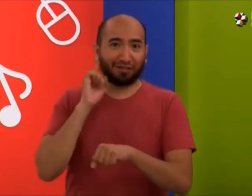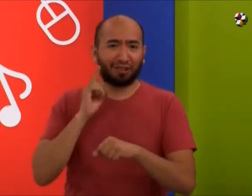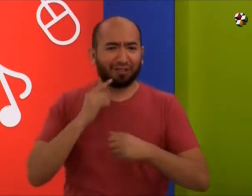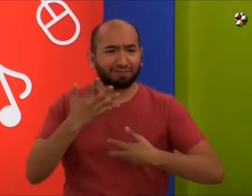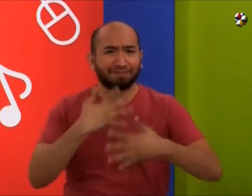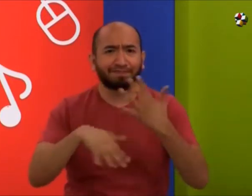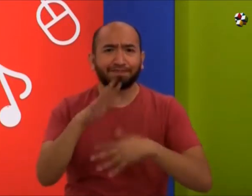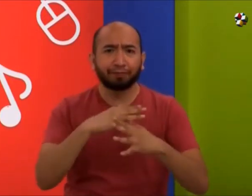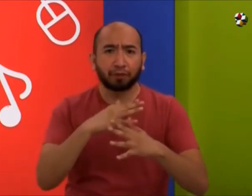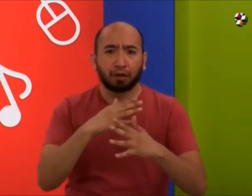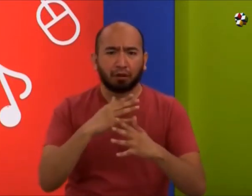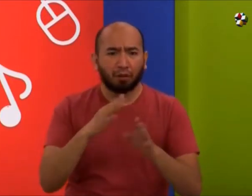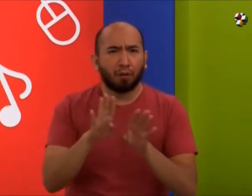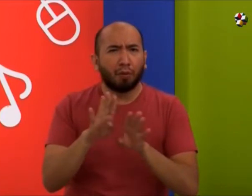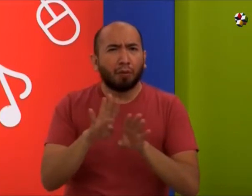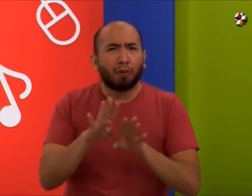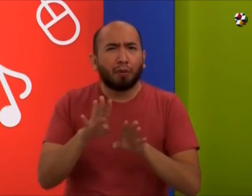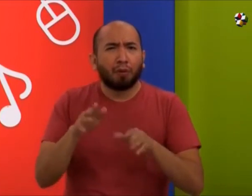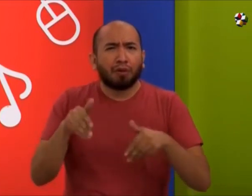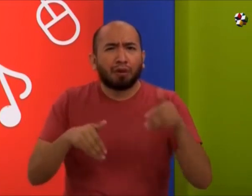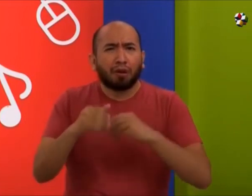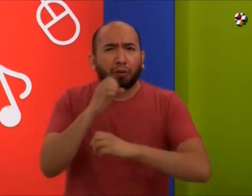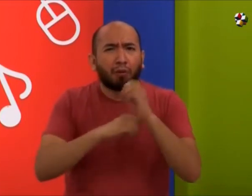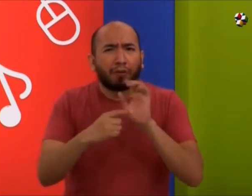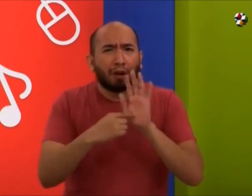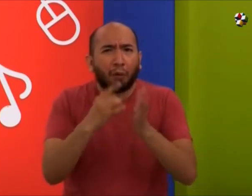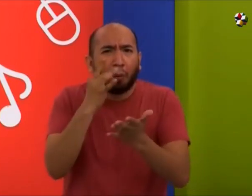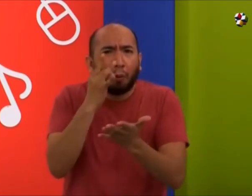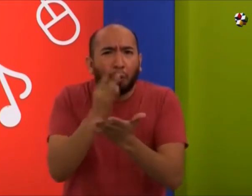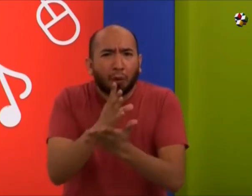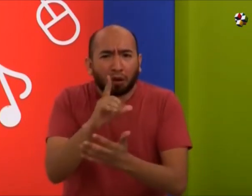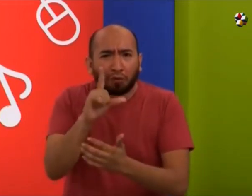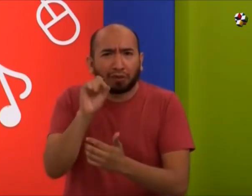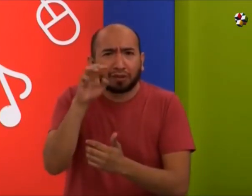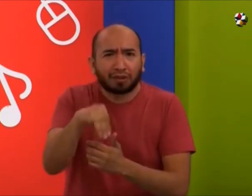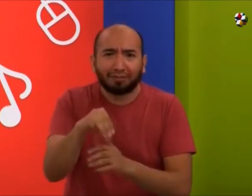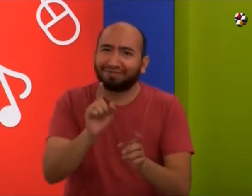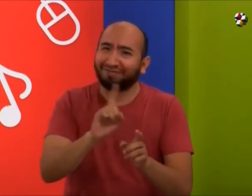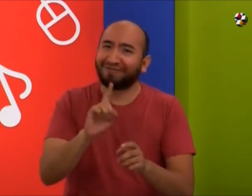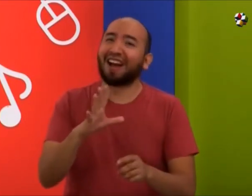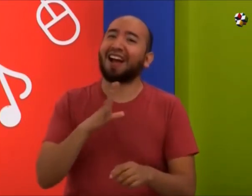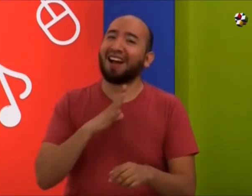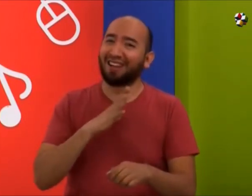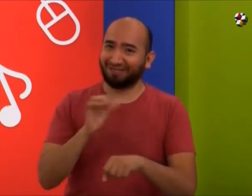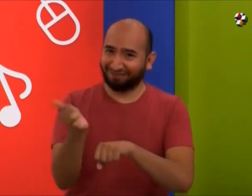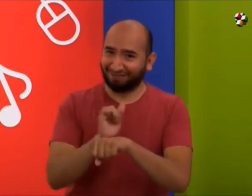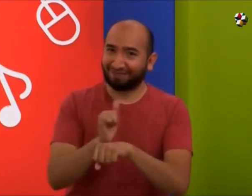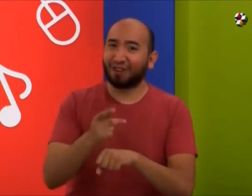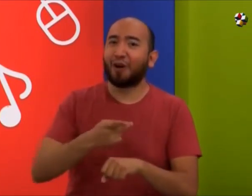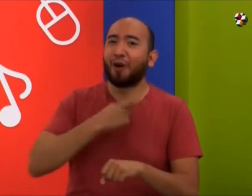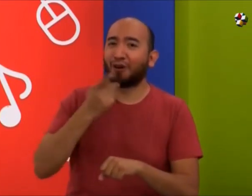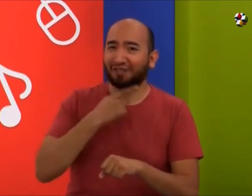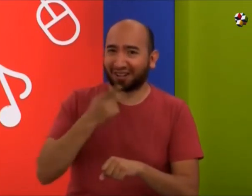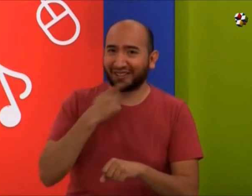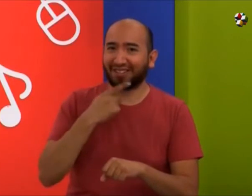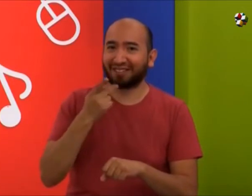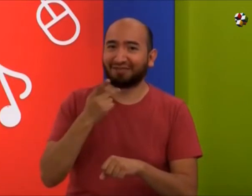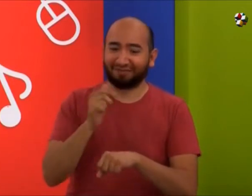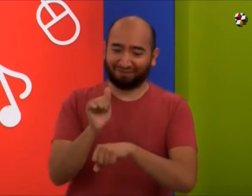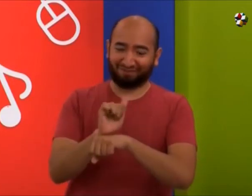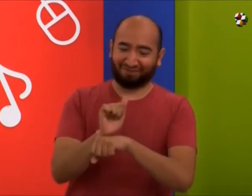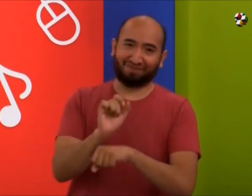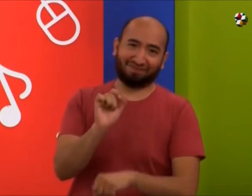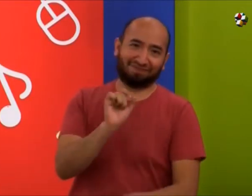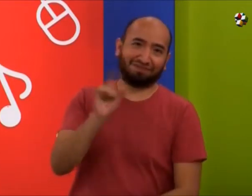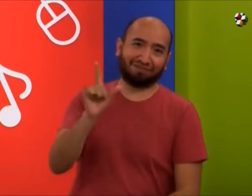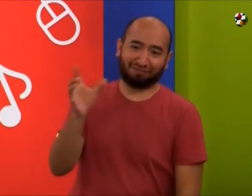estas cosas. Los sordos ven teatro en su idioma. Algunos piensan que solamente es en el ESM. No,